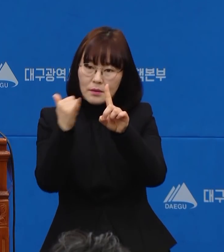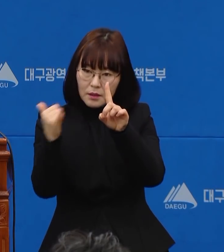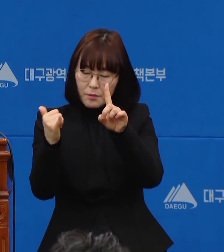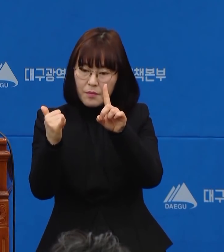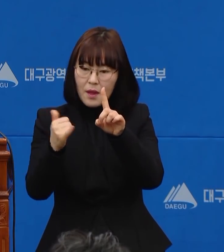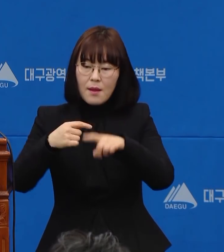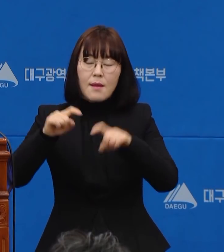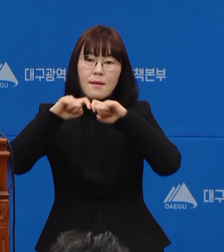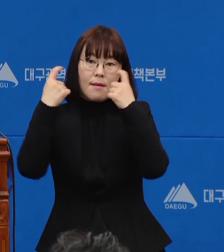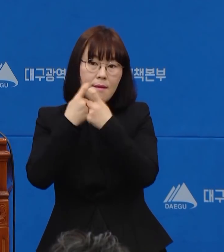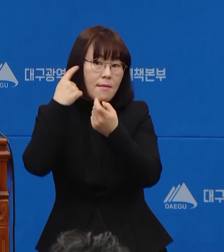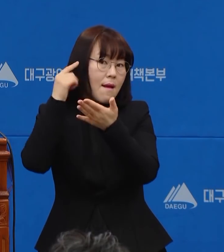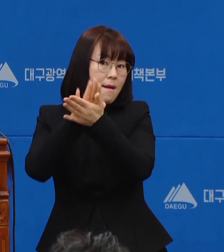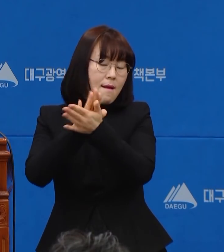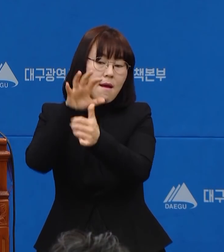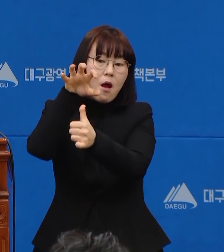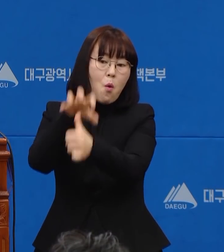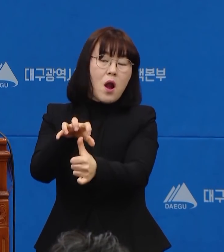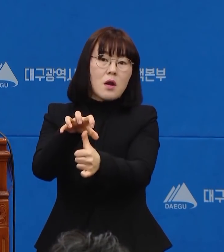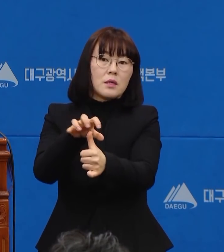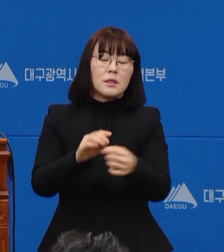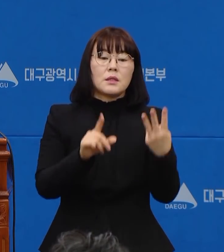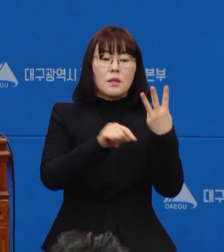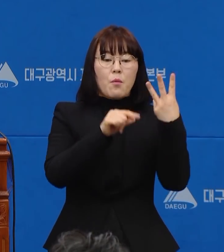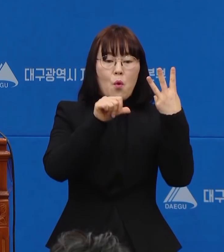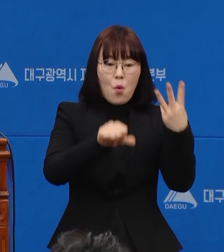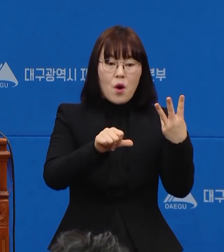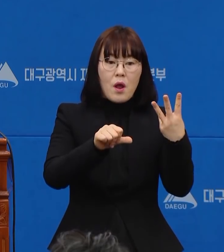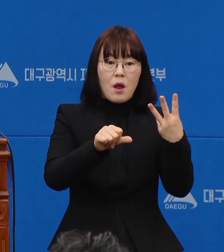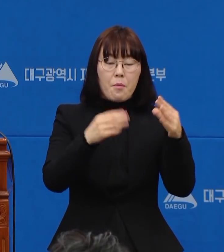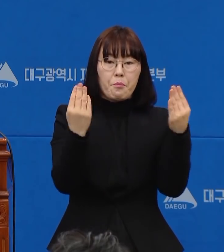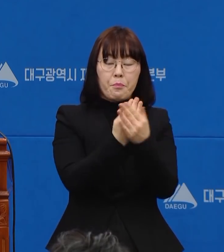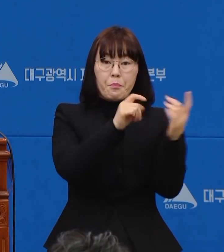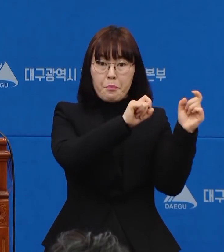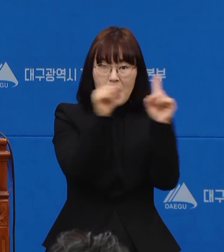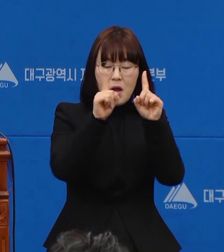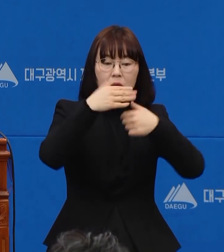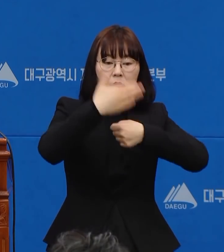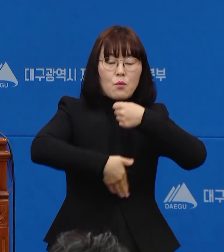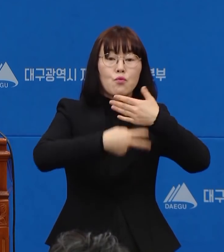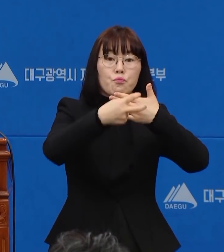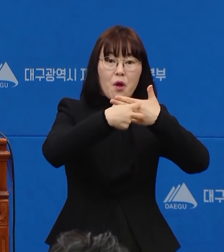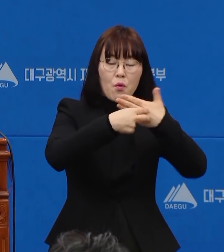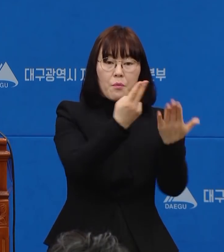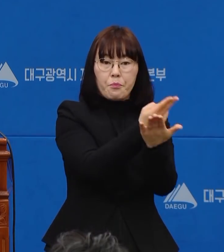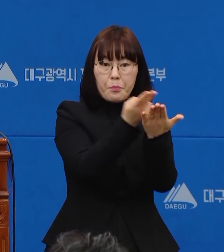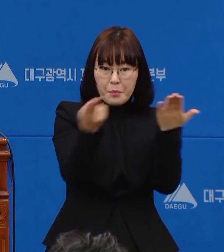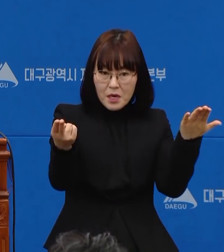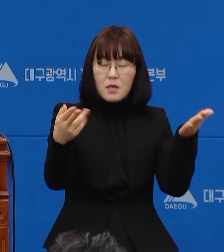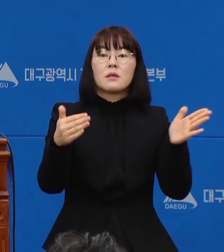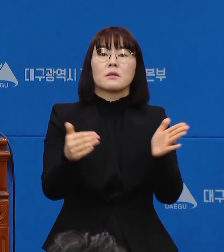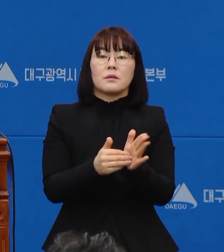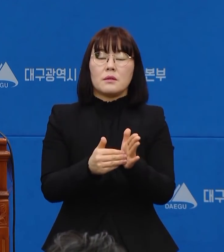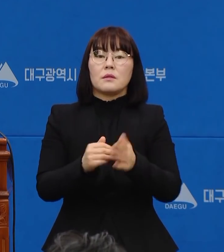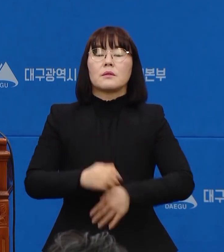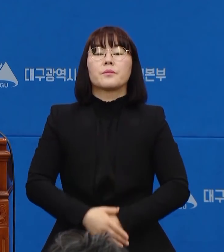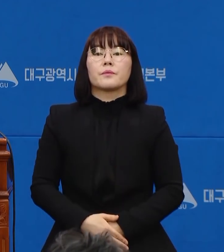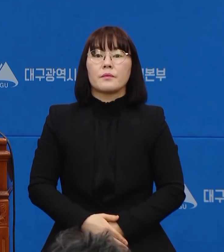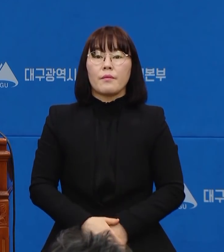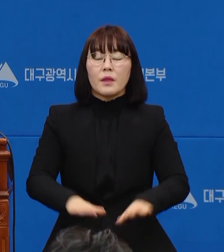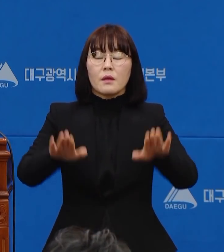공간에서 격리 중이며 1명은 3월 5일 완치되어 대구의료원에서 퇴소하였다는 말씀을 드립니다.